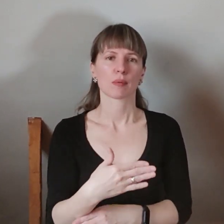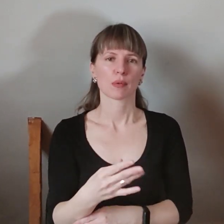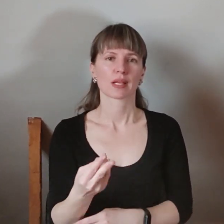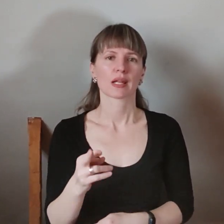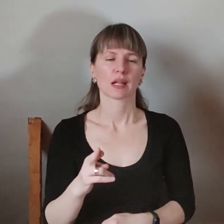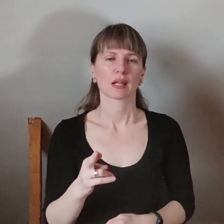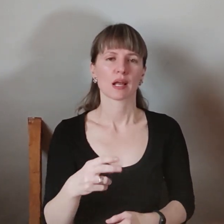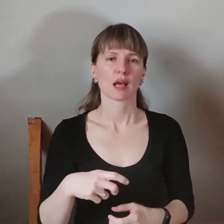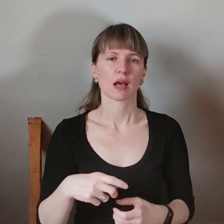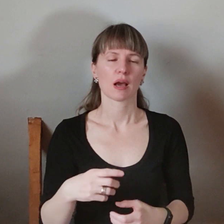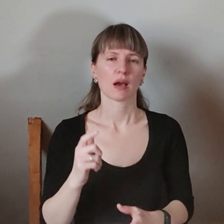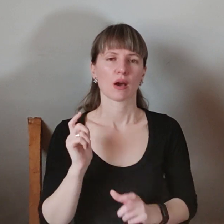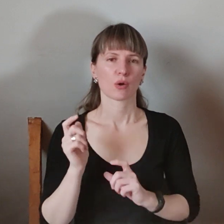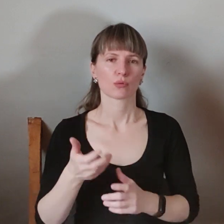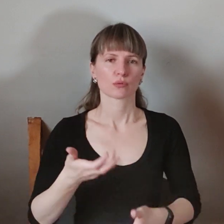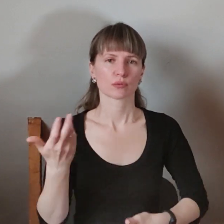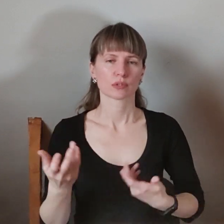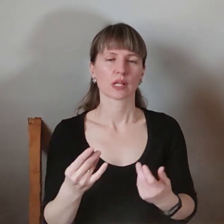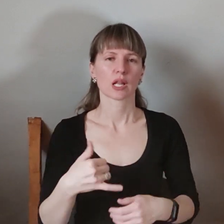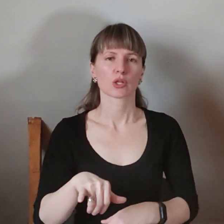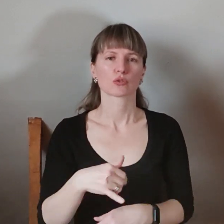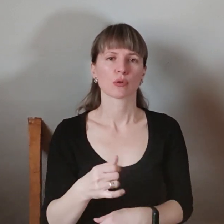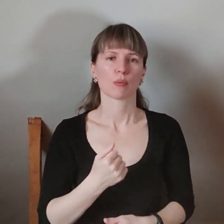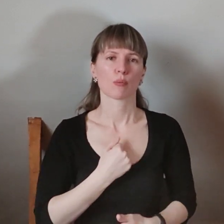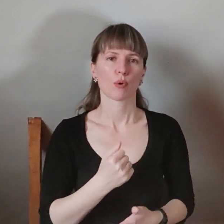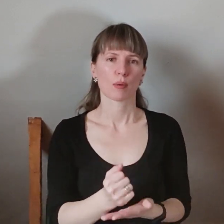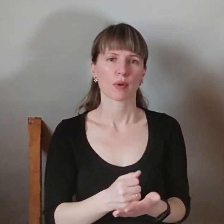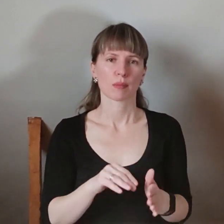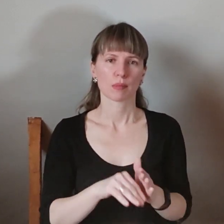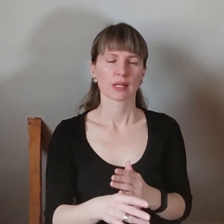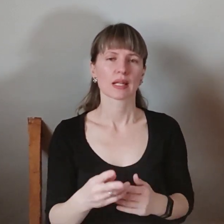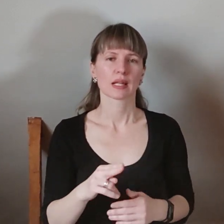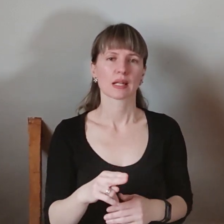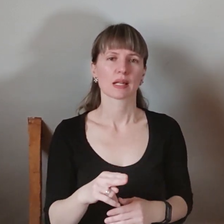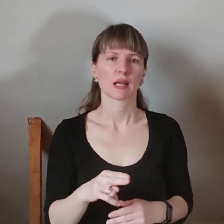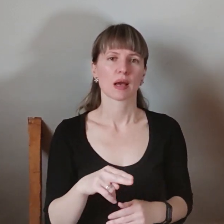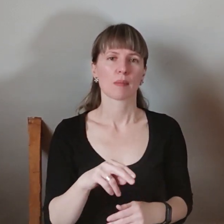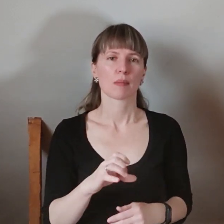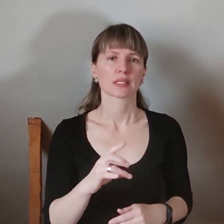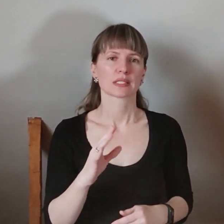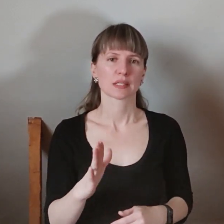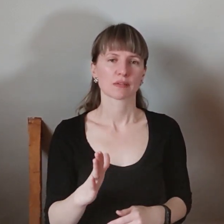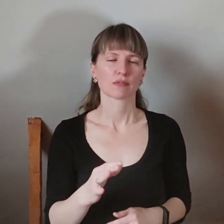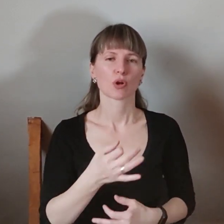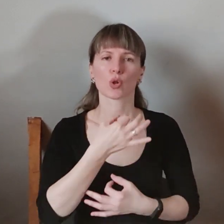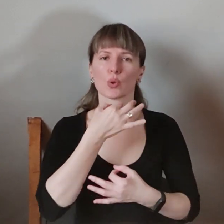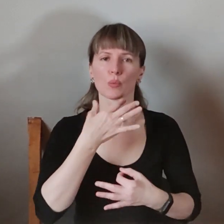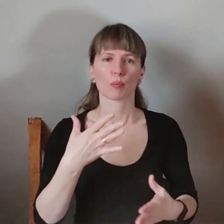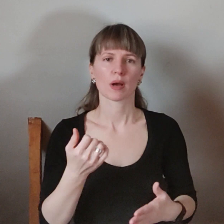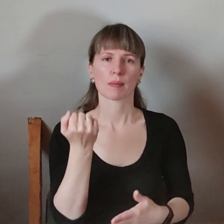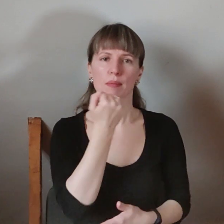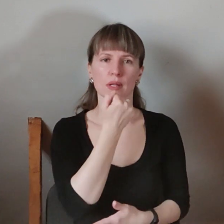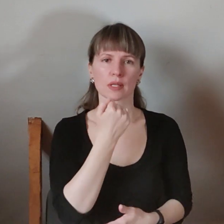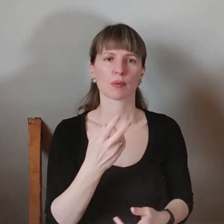розвантаження, і для сумок для боєприпасів, і для пасків. Тобто будь-яка тканина потрібна.